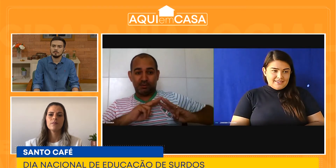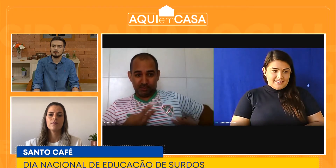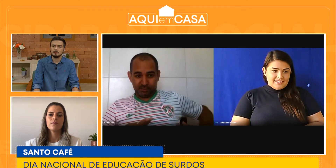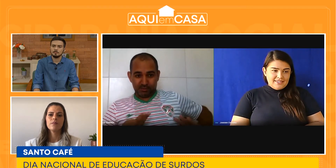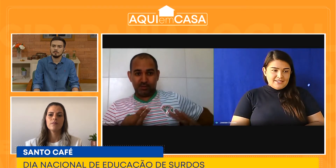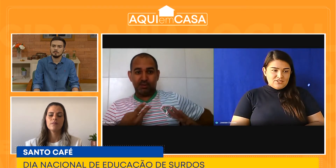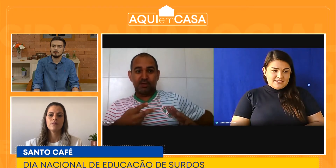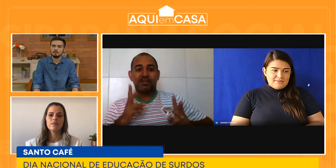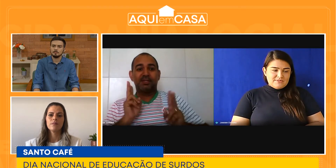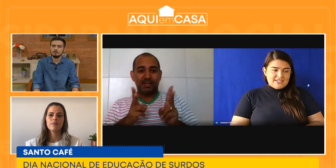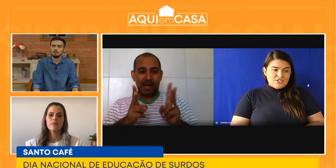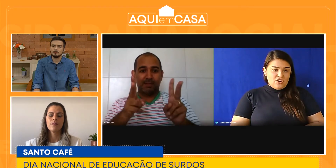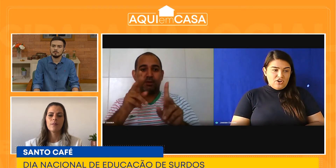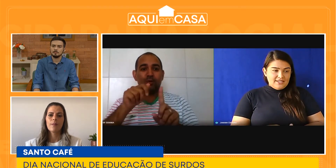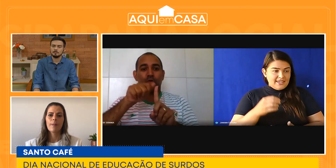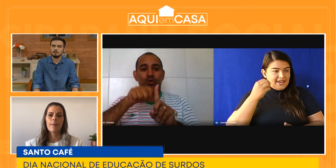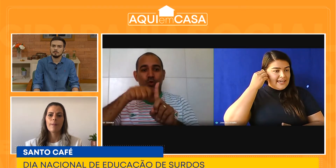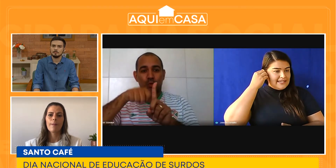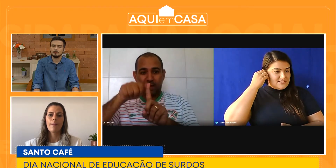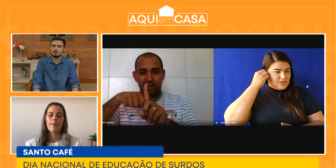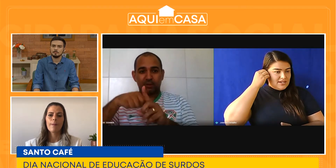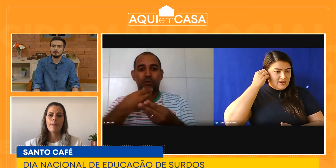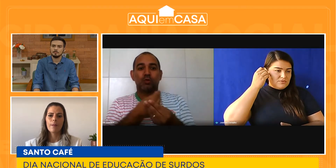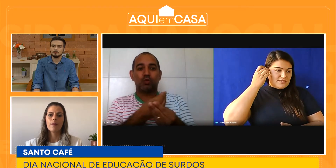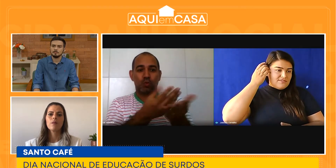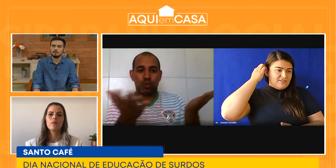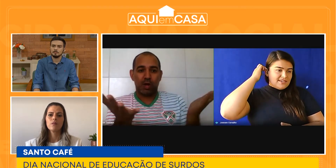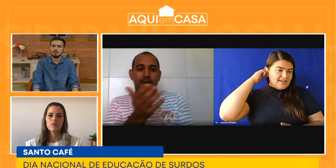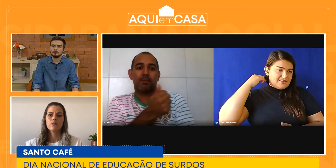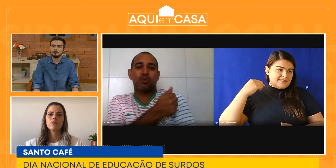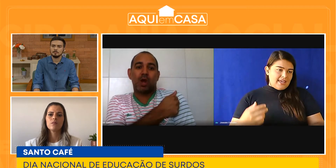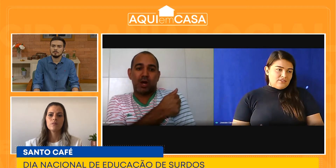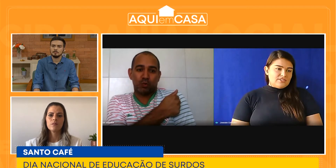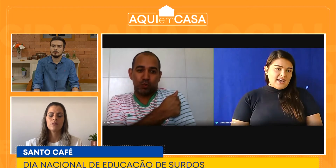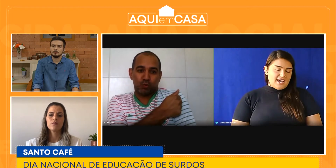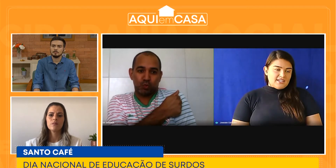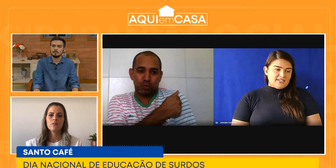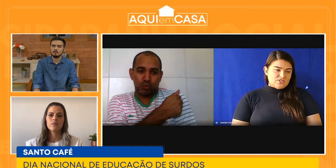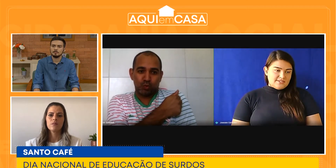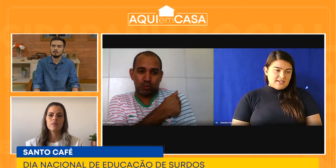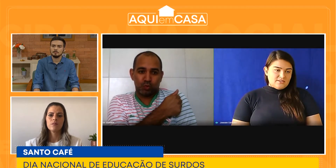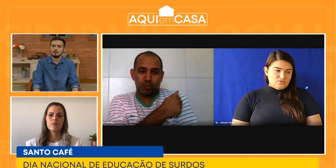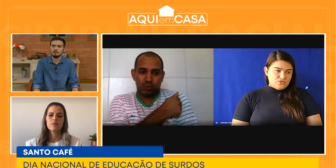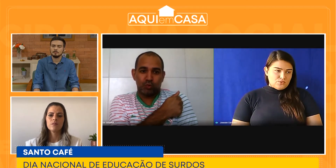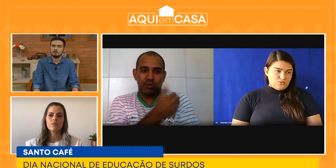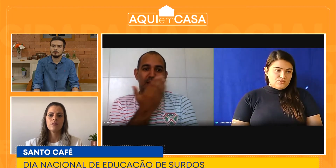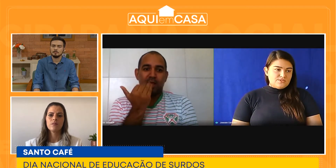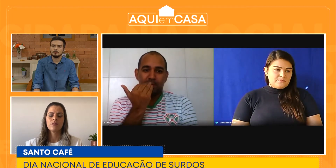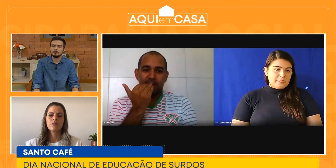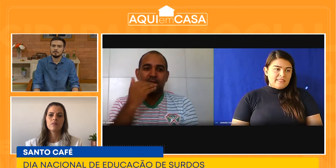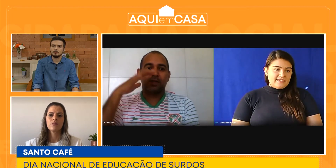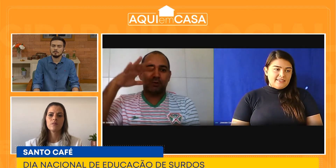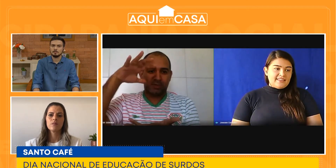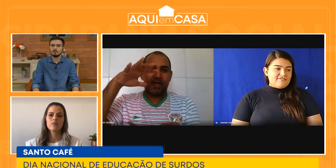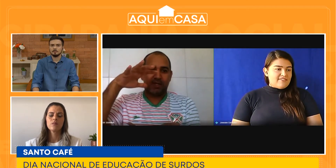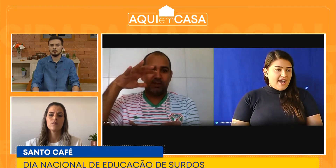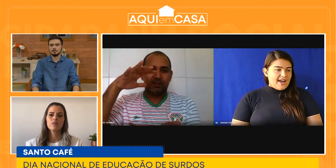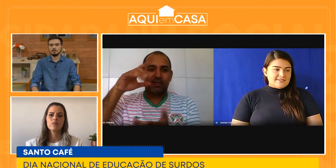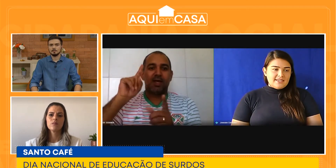Então, nós temos a escola, a Elísio Campos, que fica dentro da Associação dos Surdos, que tem vagas,